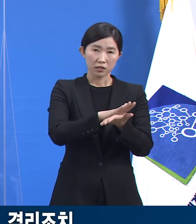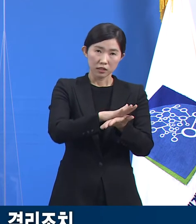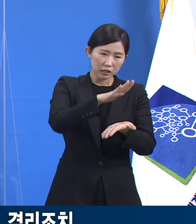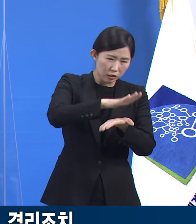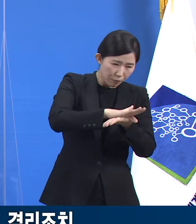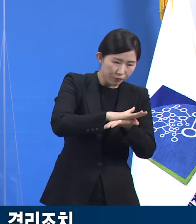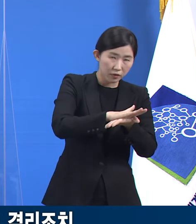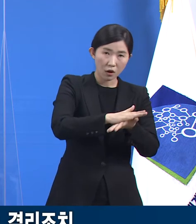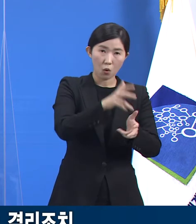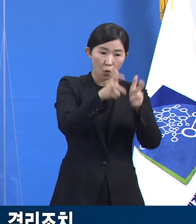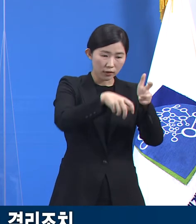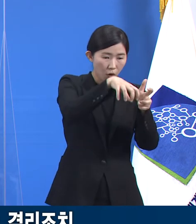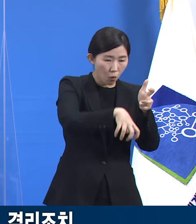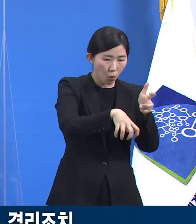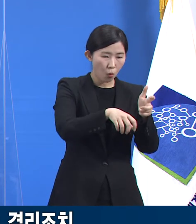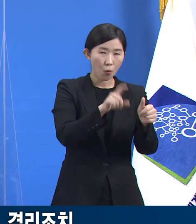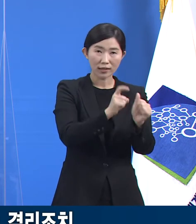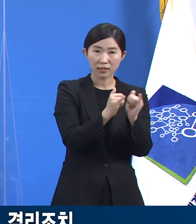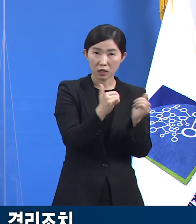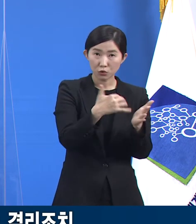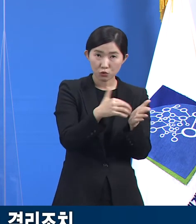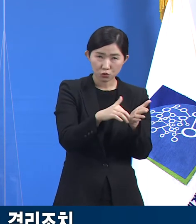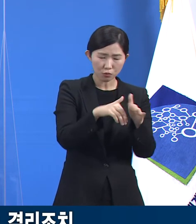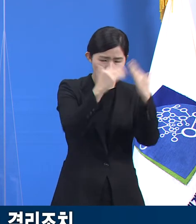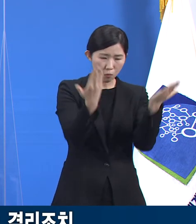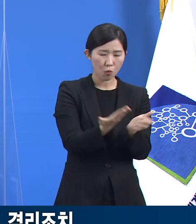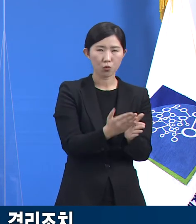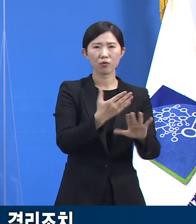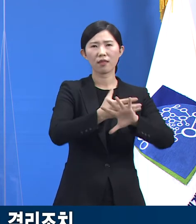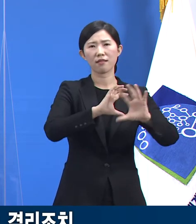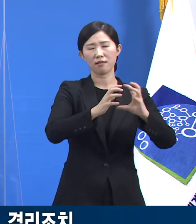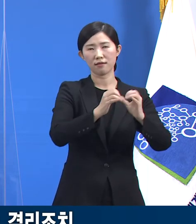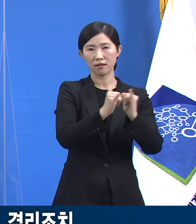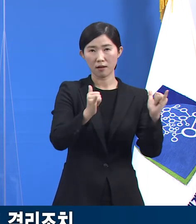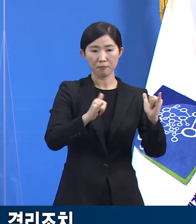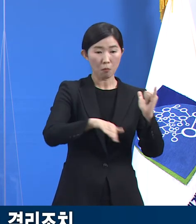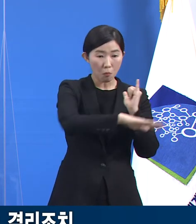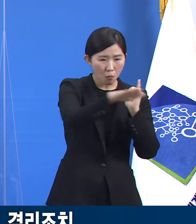모두 외국인 근로자였으며 전원 기숙사에서 공동생활을 했습니다.